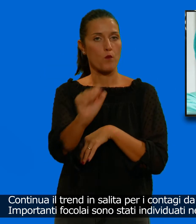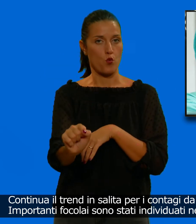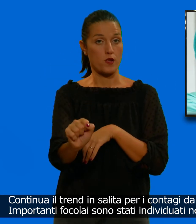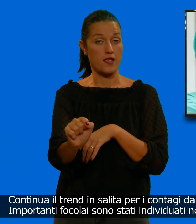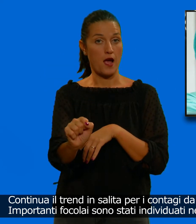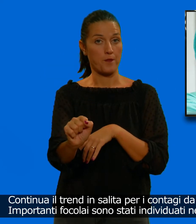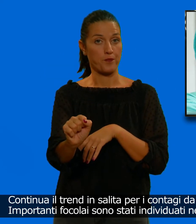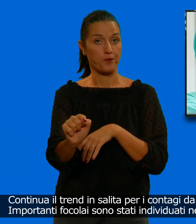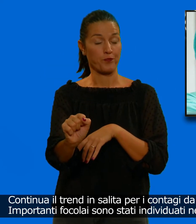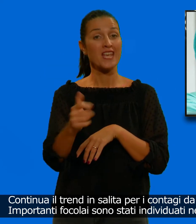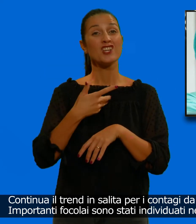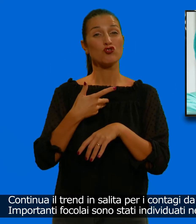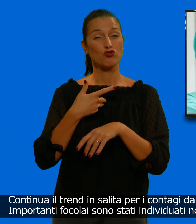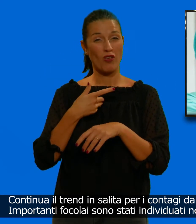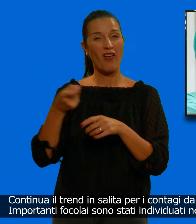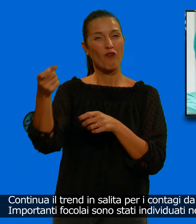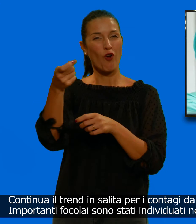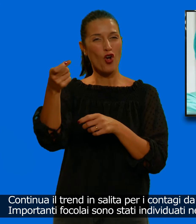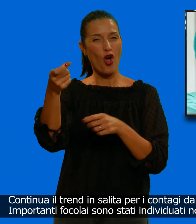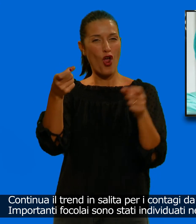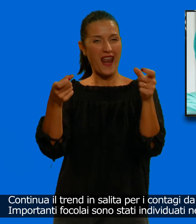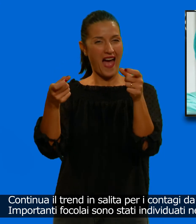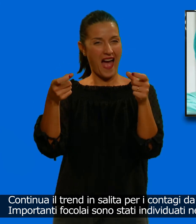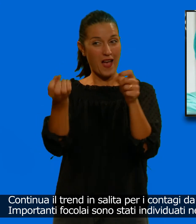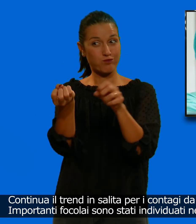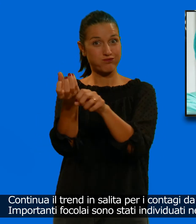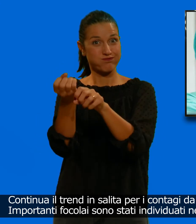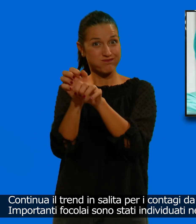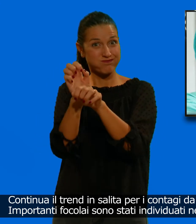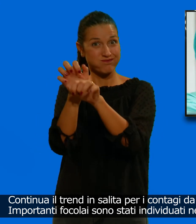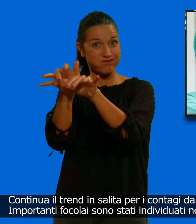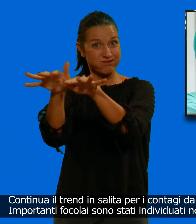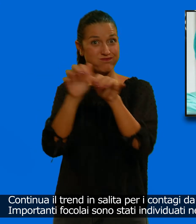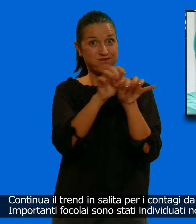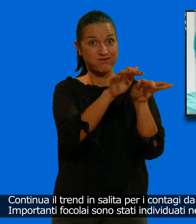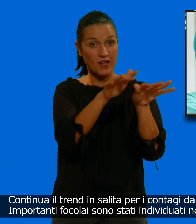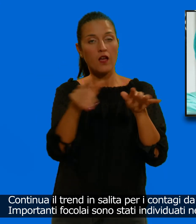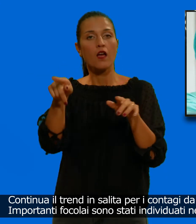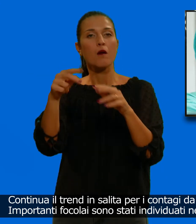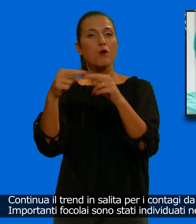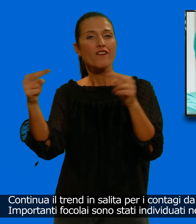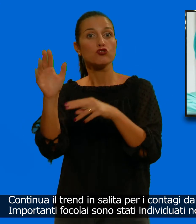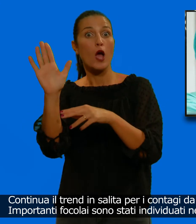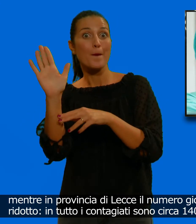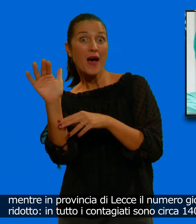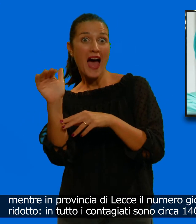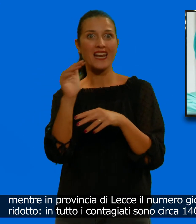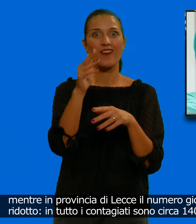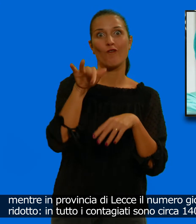Importanti focolai sono stati individuati nelle province di Bari e Foggia mentre in provincia di